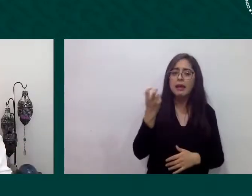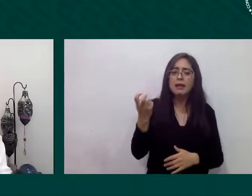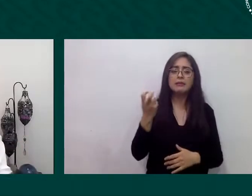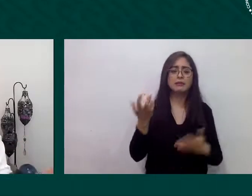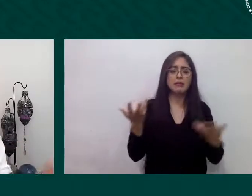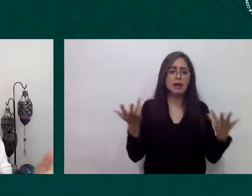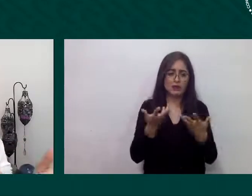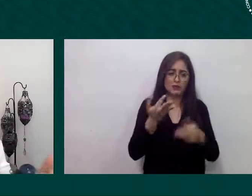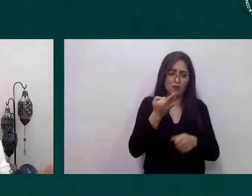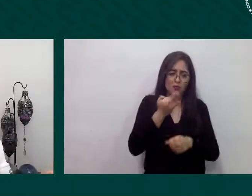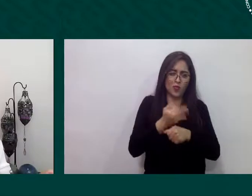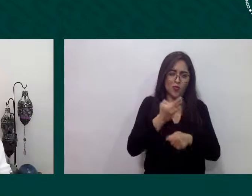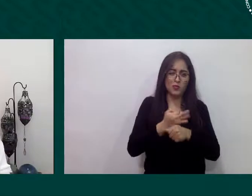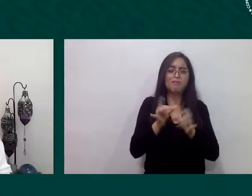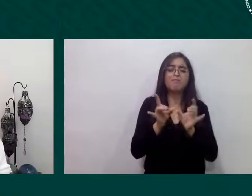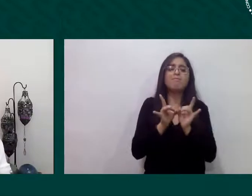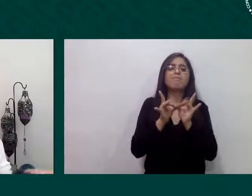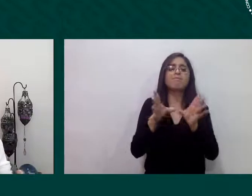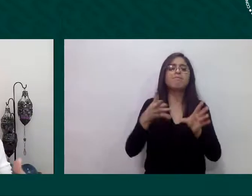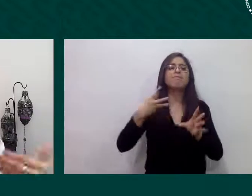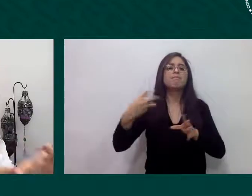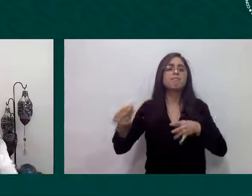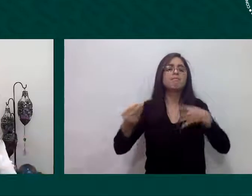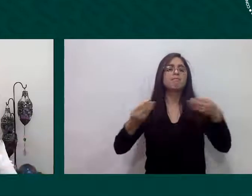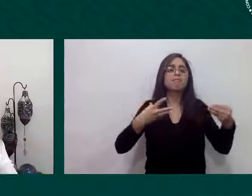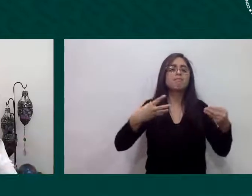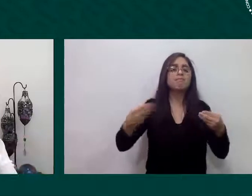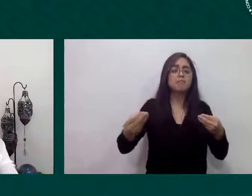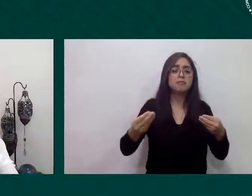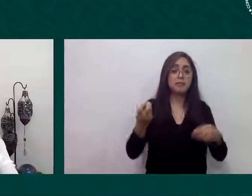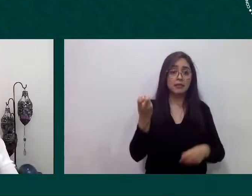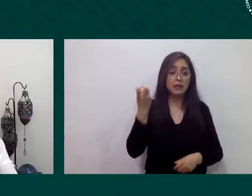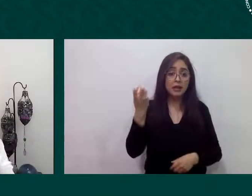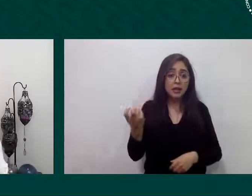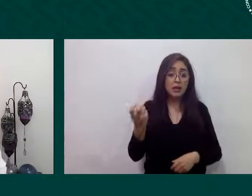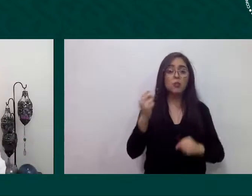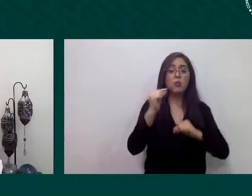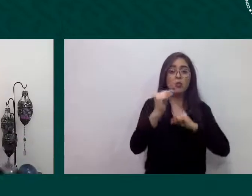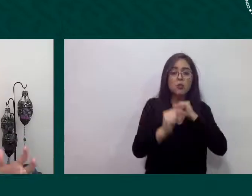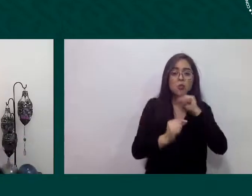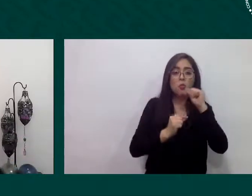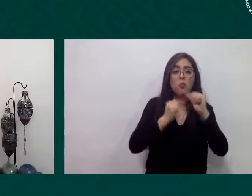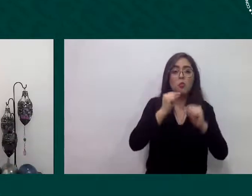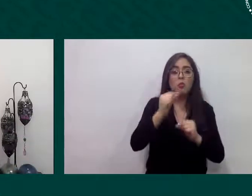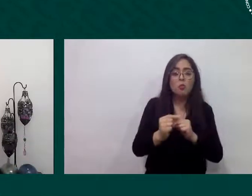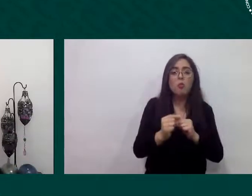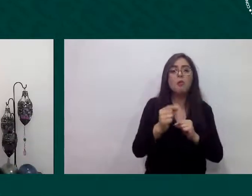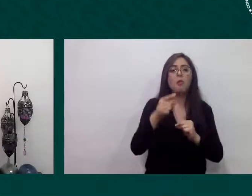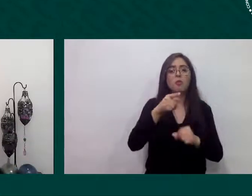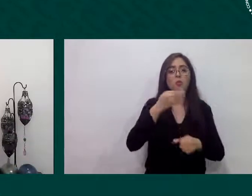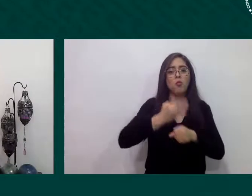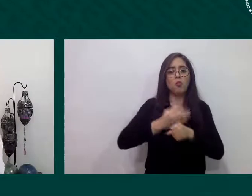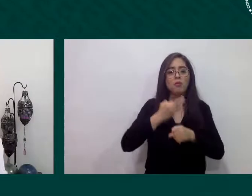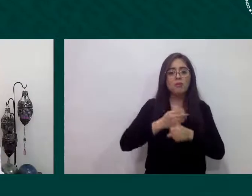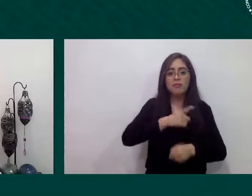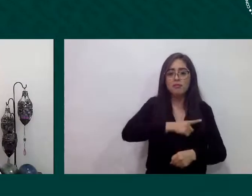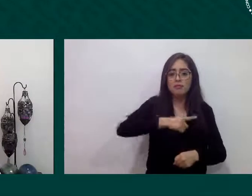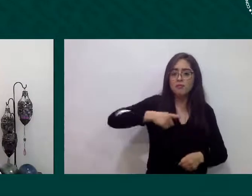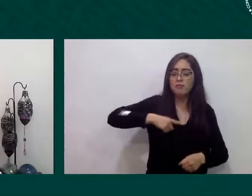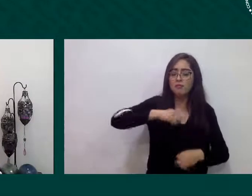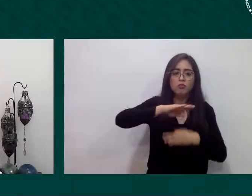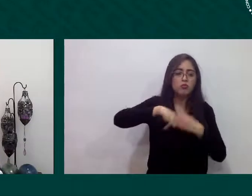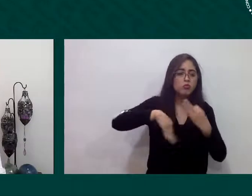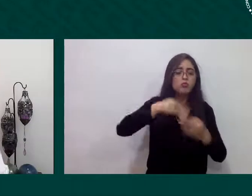posiblemente van a ser de estas de estos desafíos que vamos a tener que enfrentar me queda claro que la informalidad no es